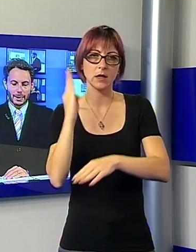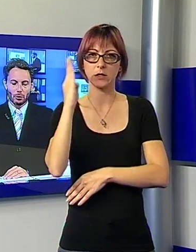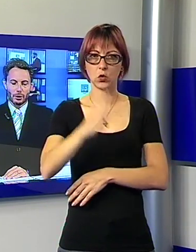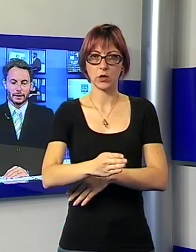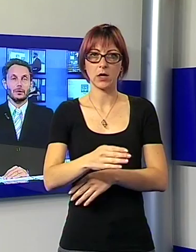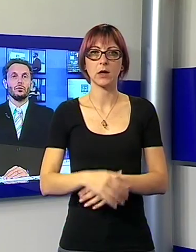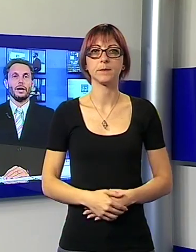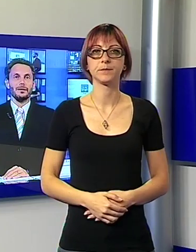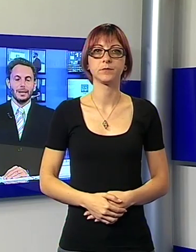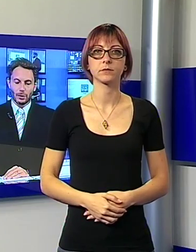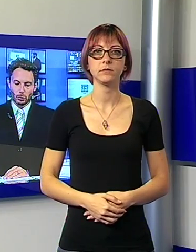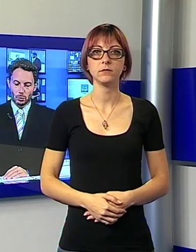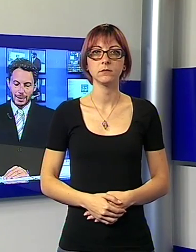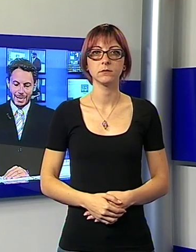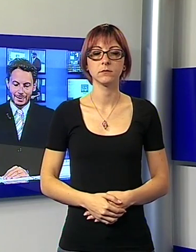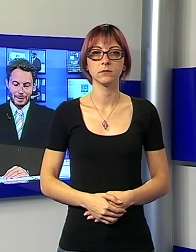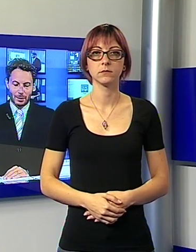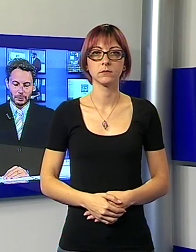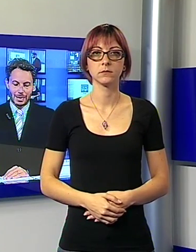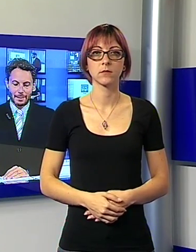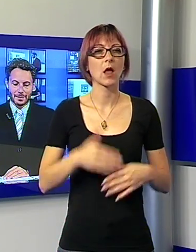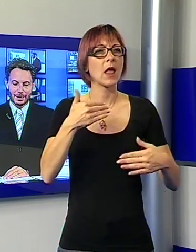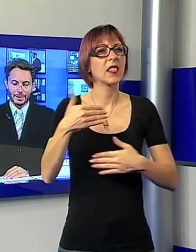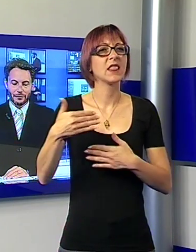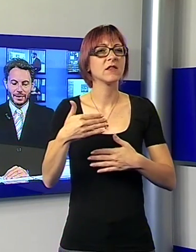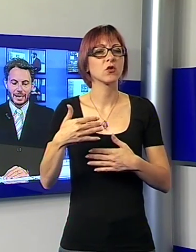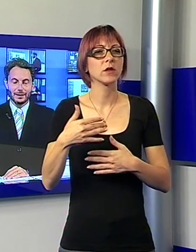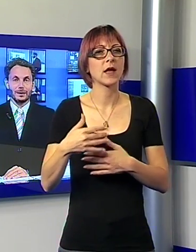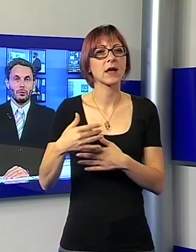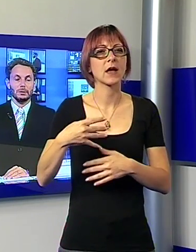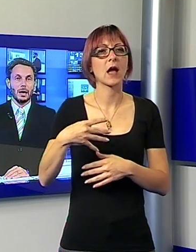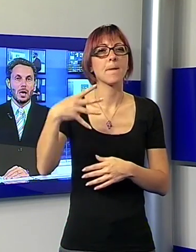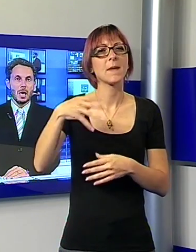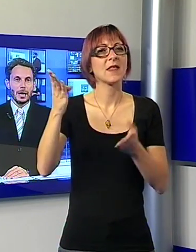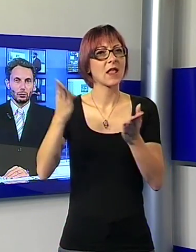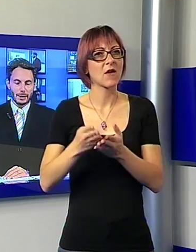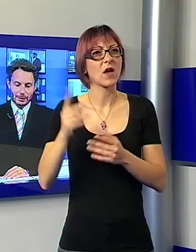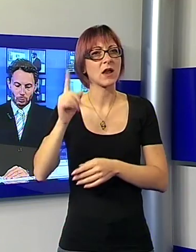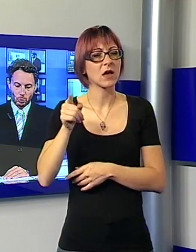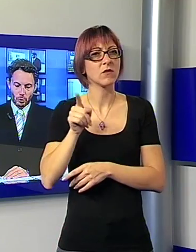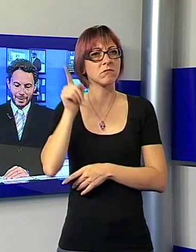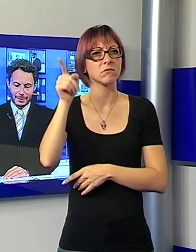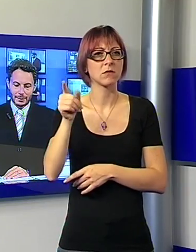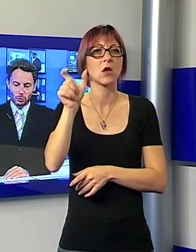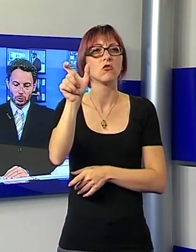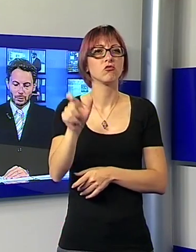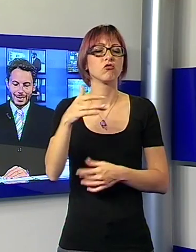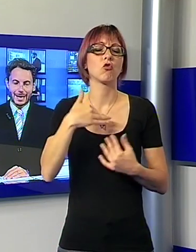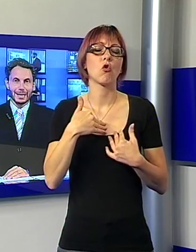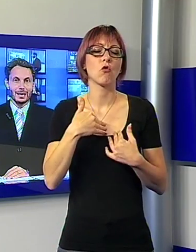ancora un'aggressione all'esterno di un locale da ballo della Mediavalle Garfagnana. Stavolta è toccato ad un giovane di 18 anni che nelle